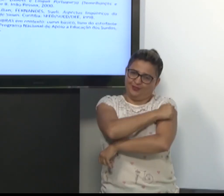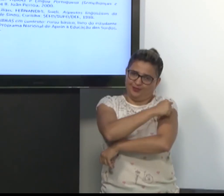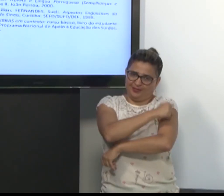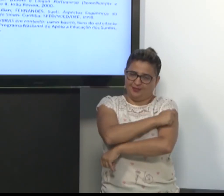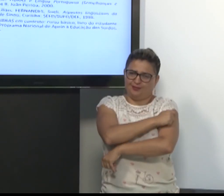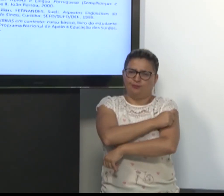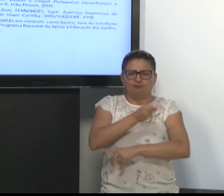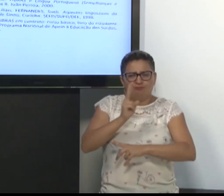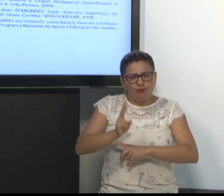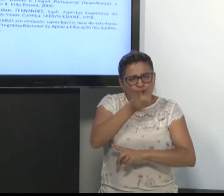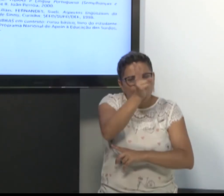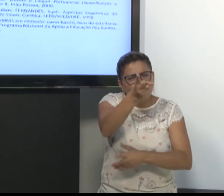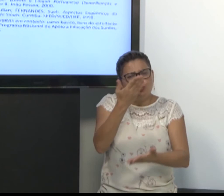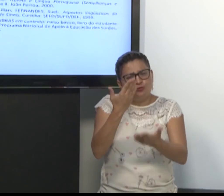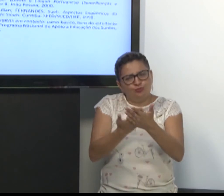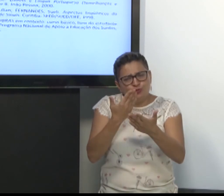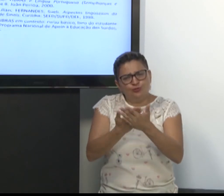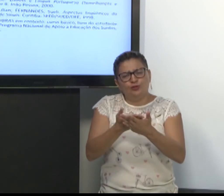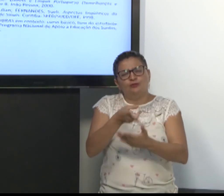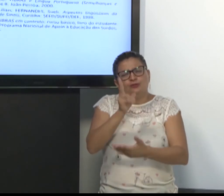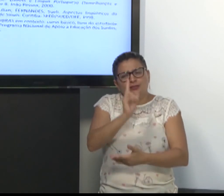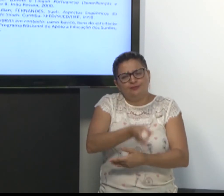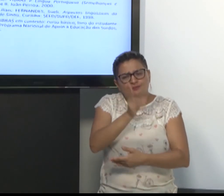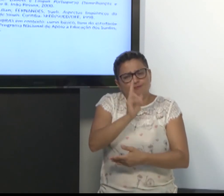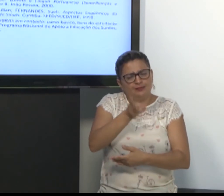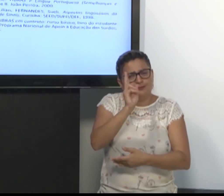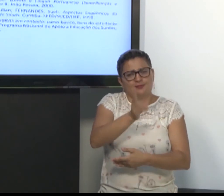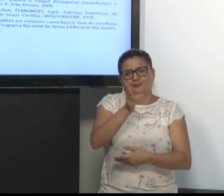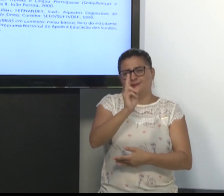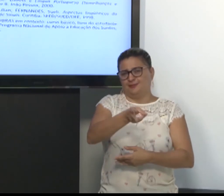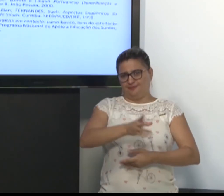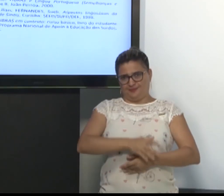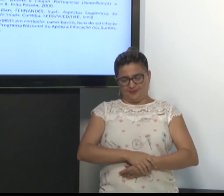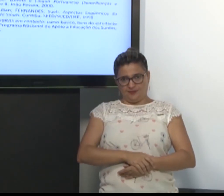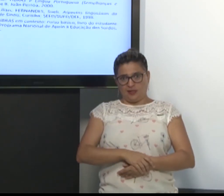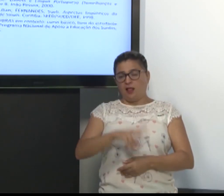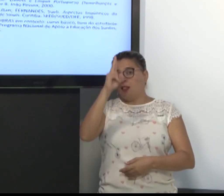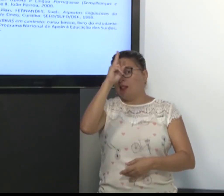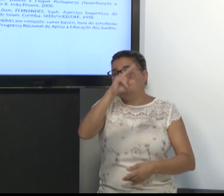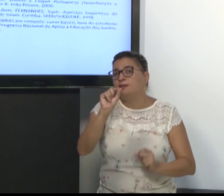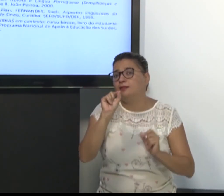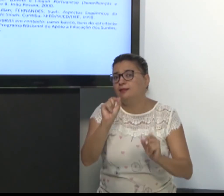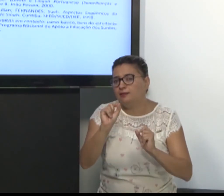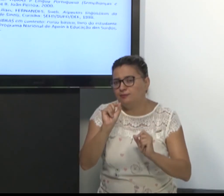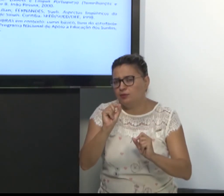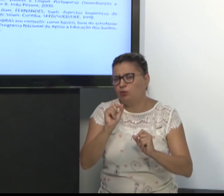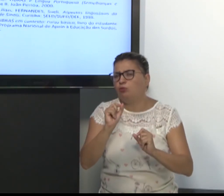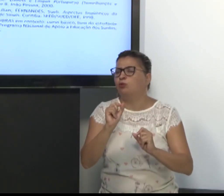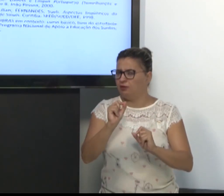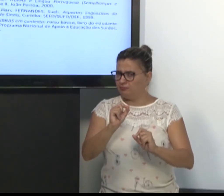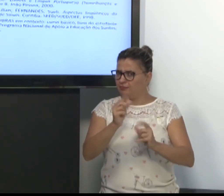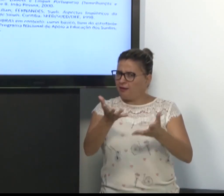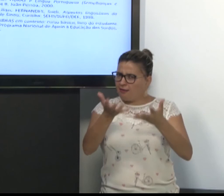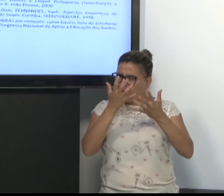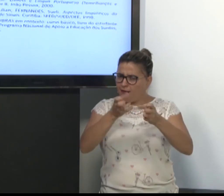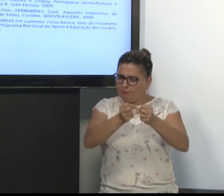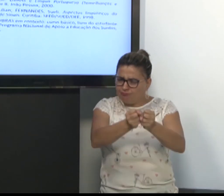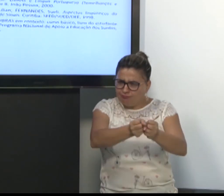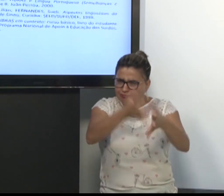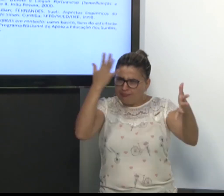De alunos. Estão, continuem estudando. Vocês se lembrem. Para que vocês sejam fluentes,